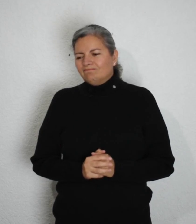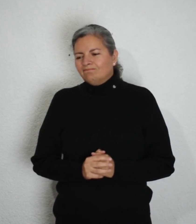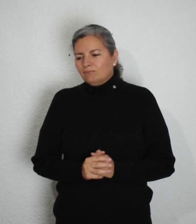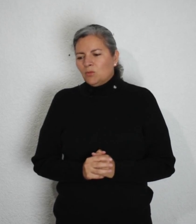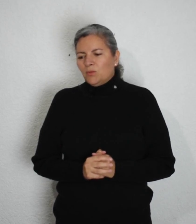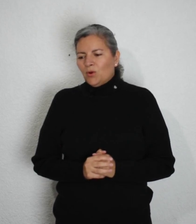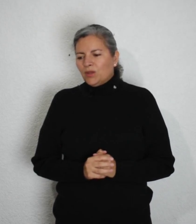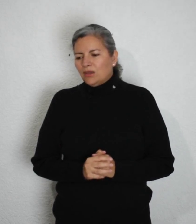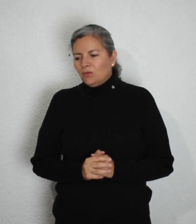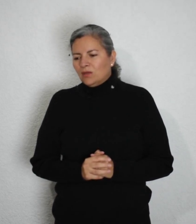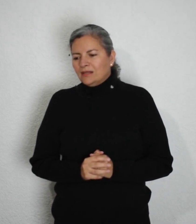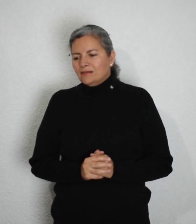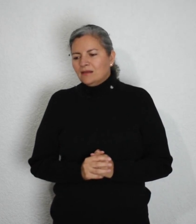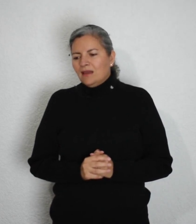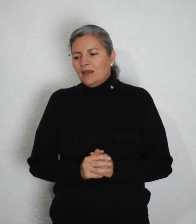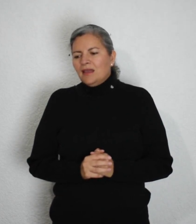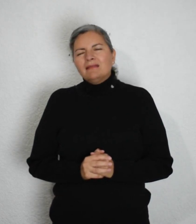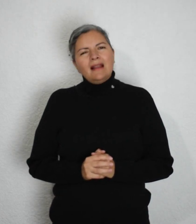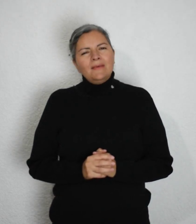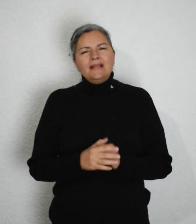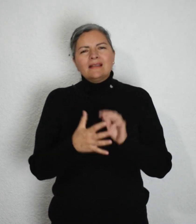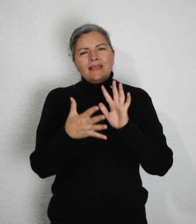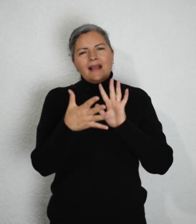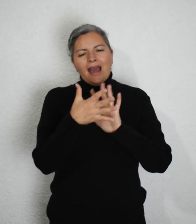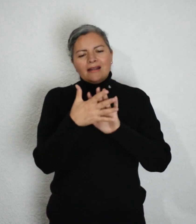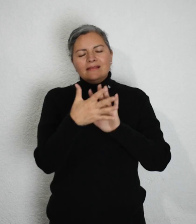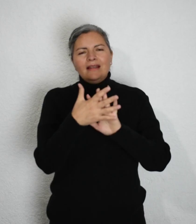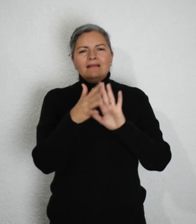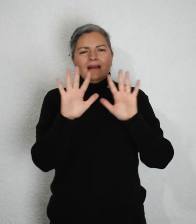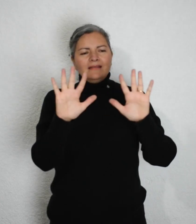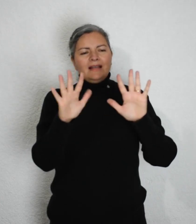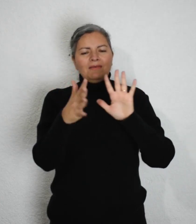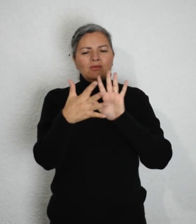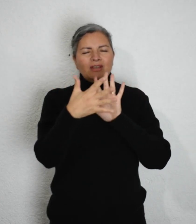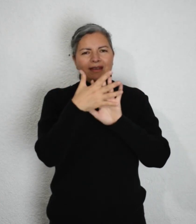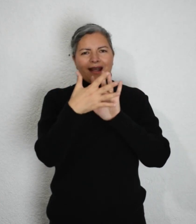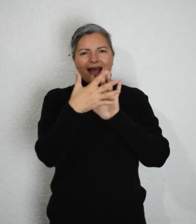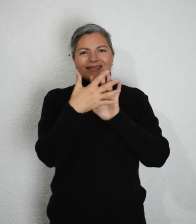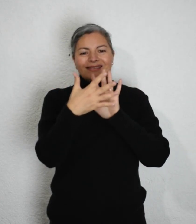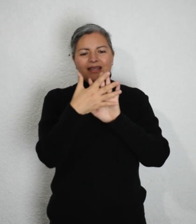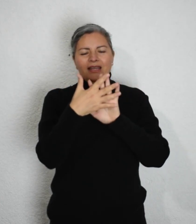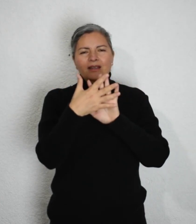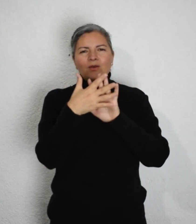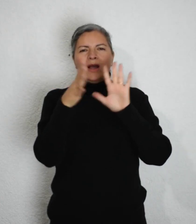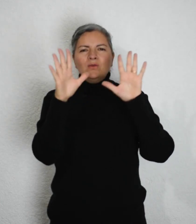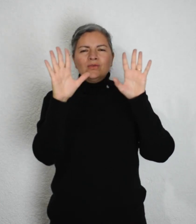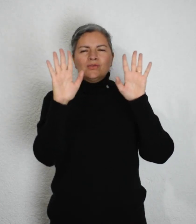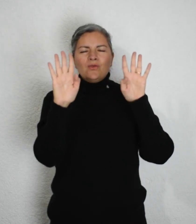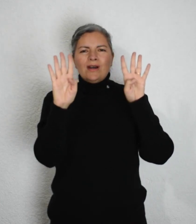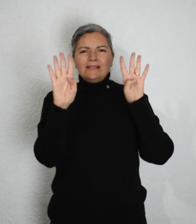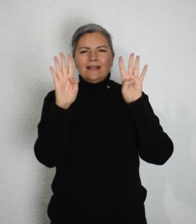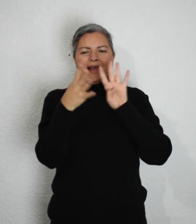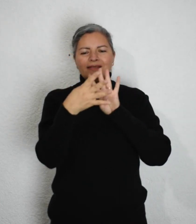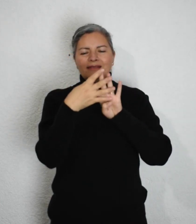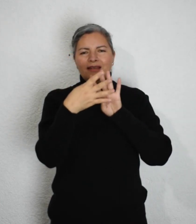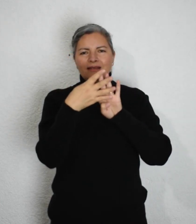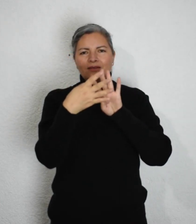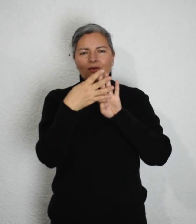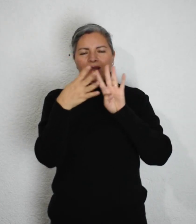poco de dudas? Tal vez la de cárcel. Cárcel la vamos a ver así. Algunos lo hacen así, con la